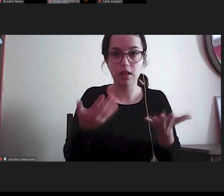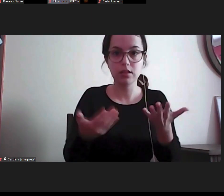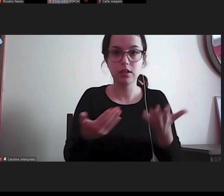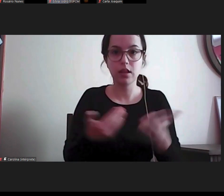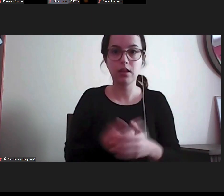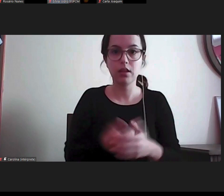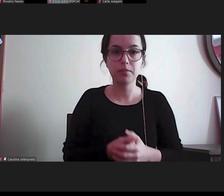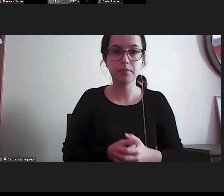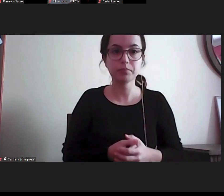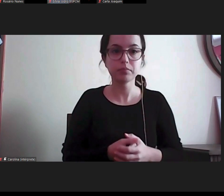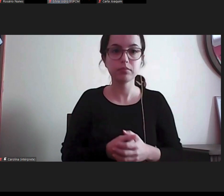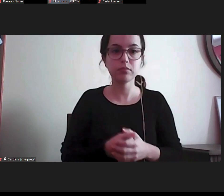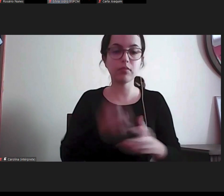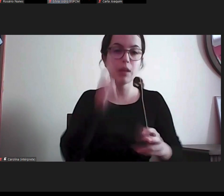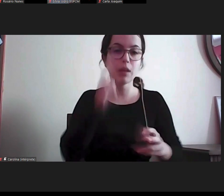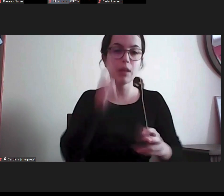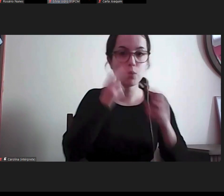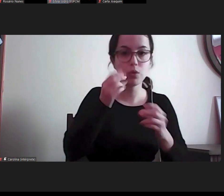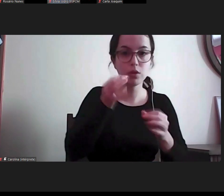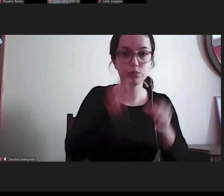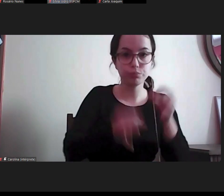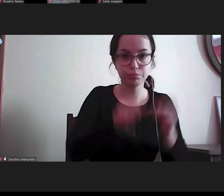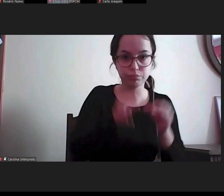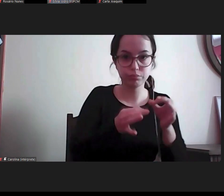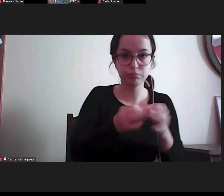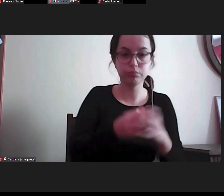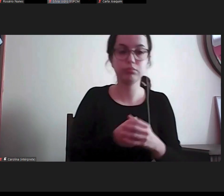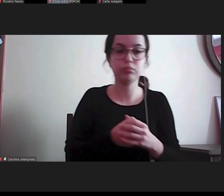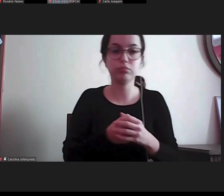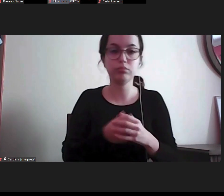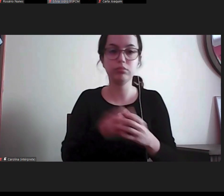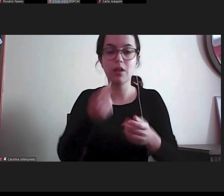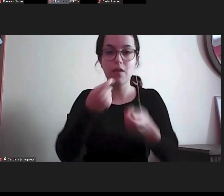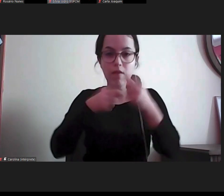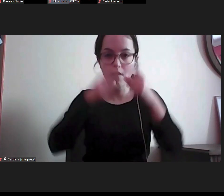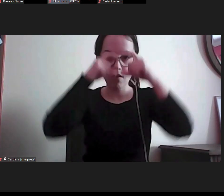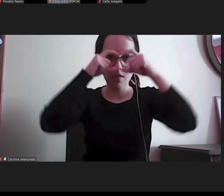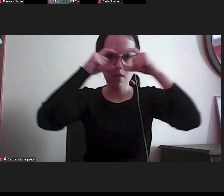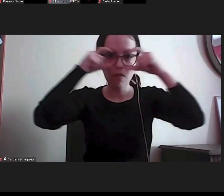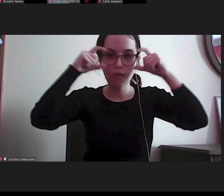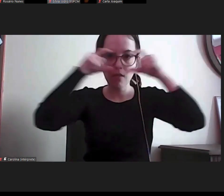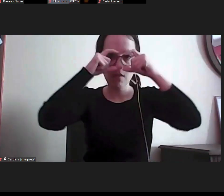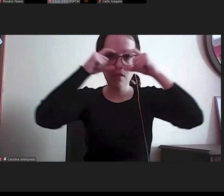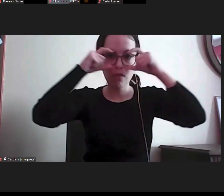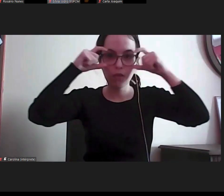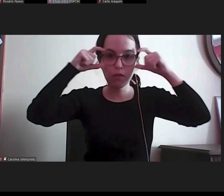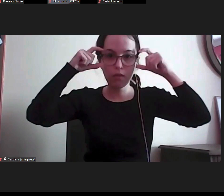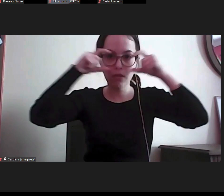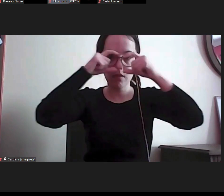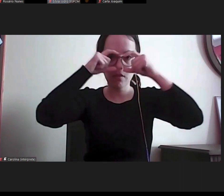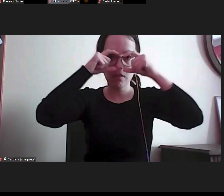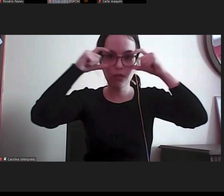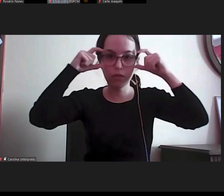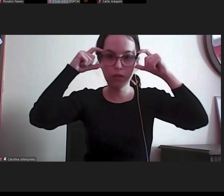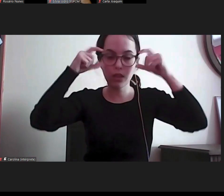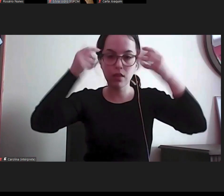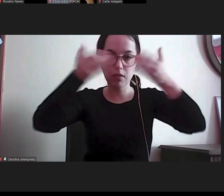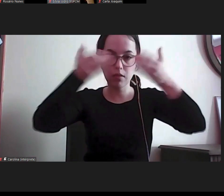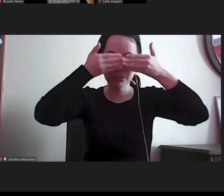A procura da justiça, a venda nos olhos, porque a lei deve ser igual para todos e não